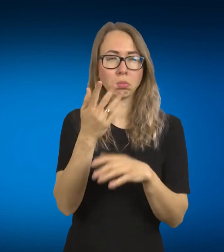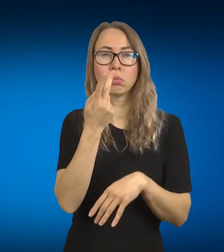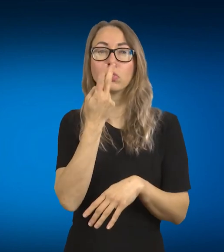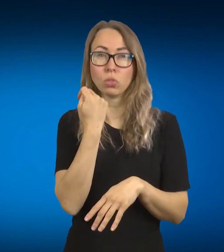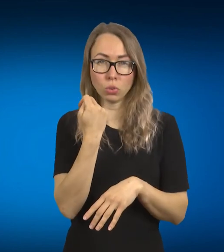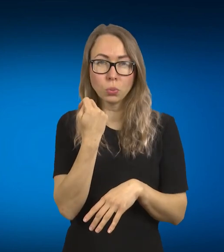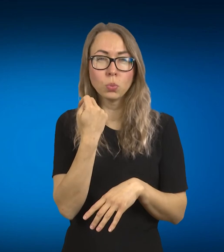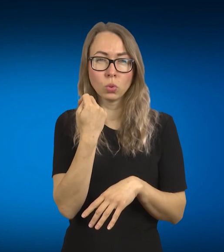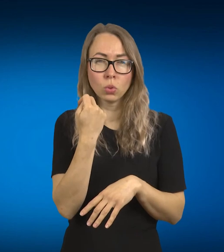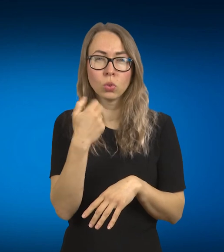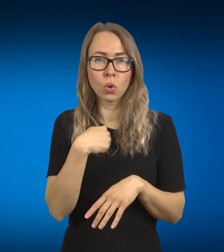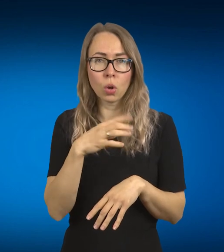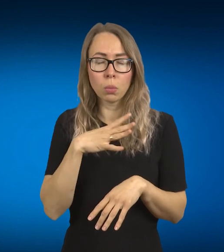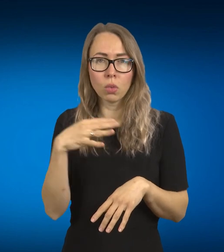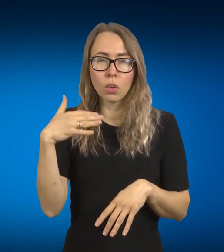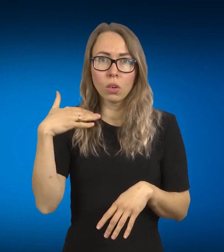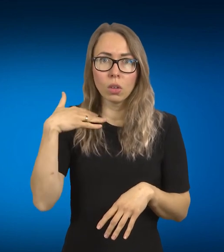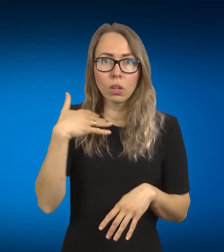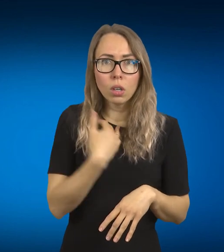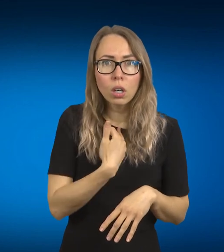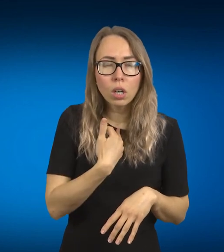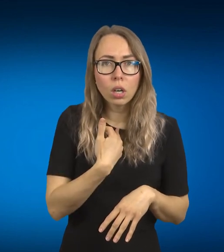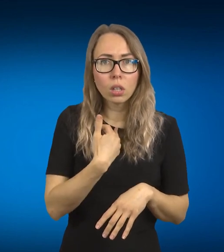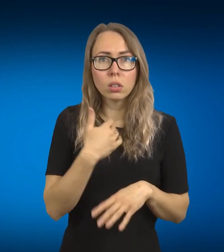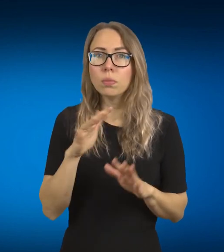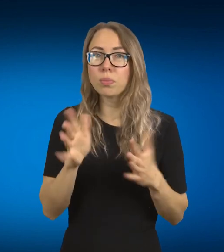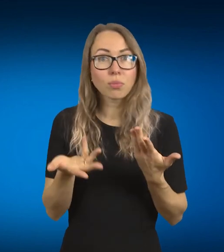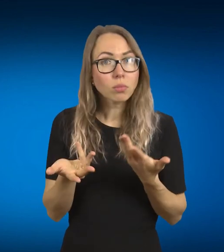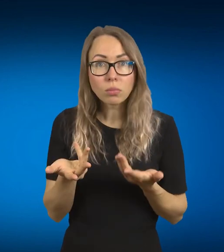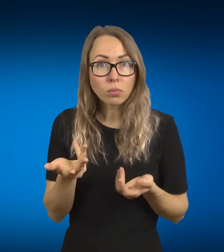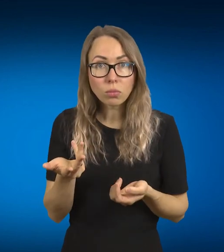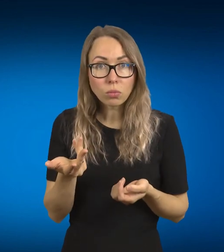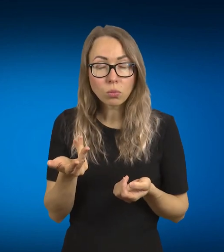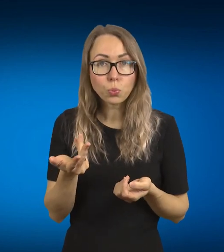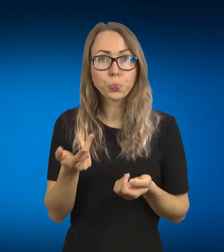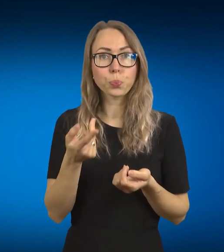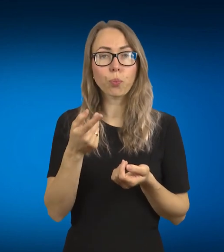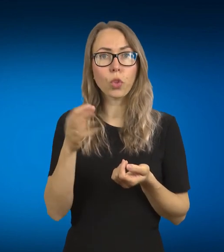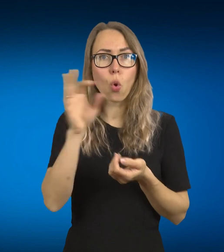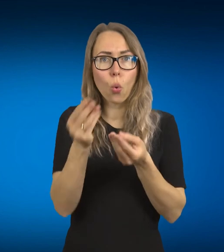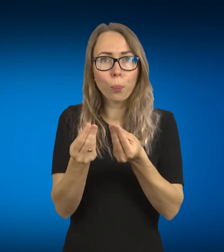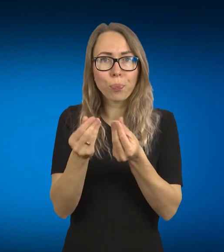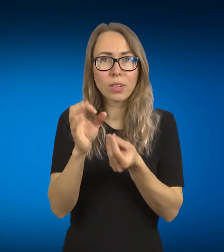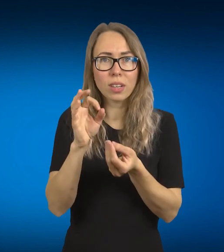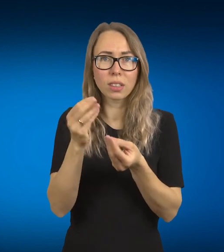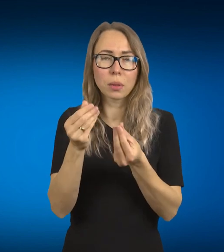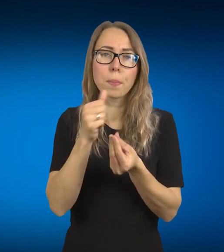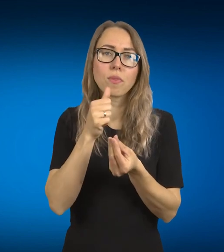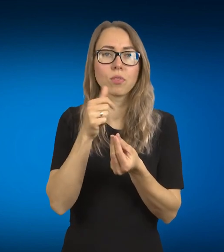nuostabą. Aš labai kratydavusi sintetikos ir, paėžiui, poliesteris pasirodo,